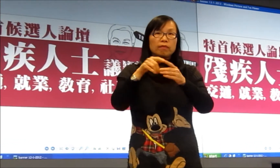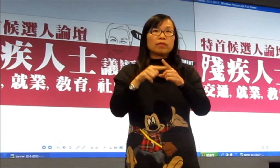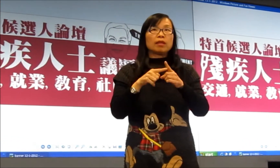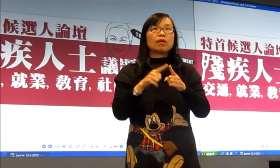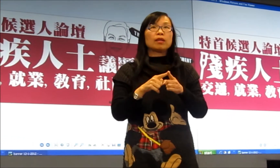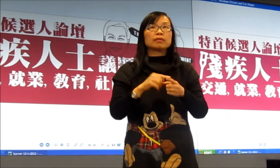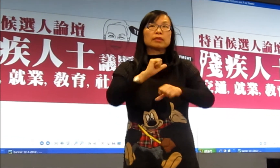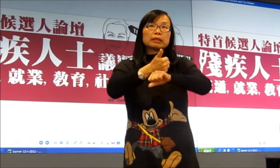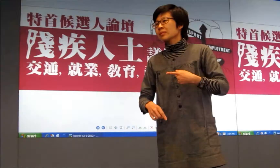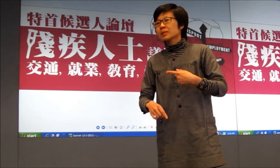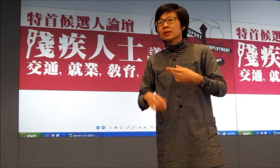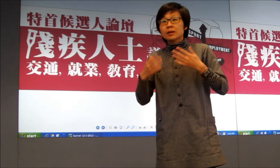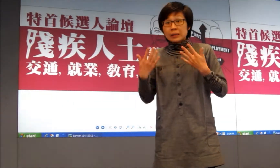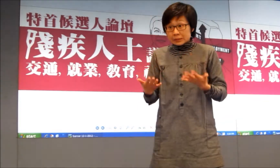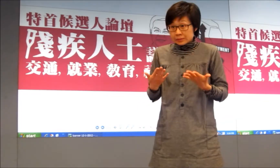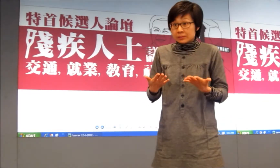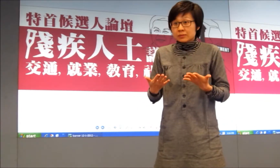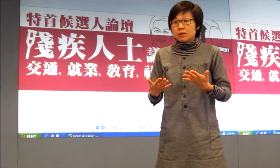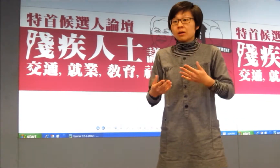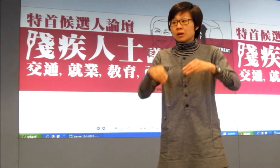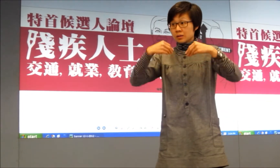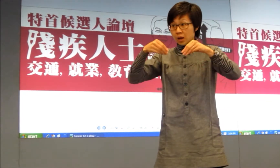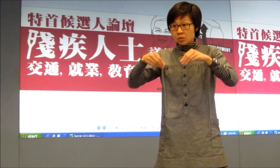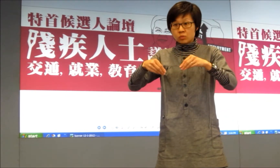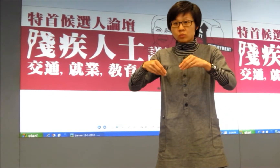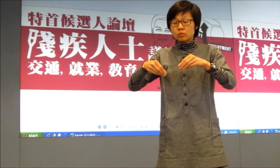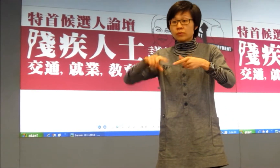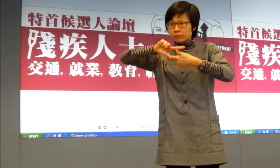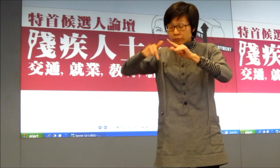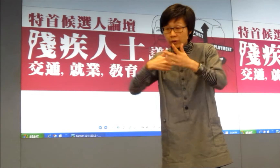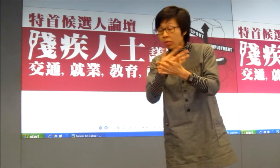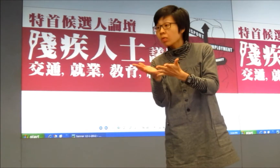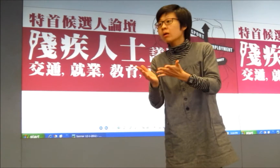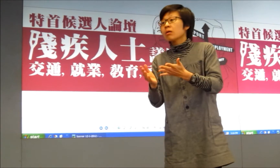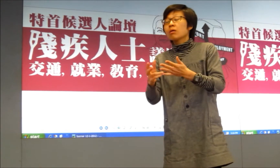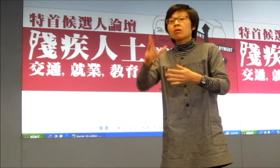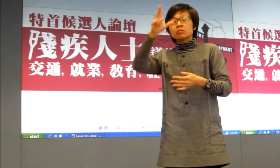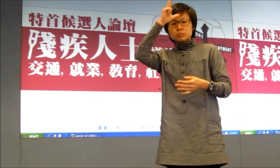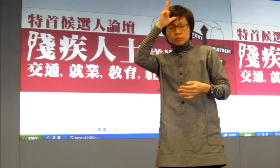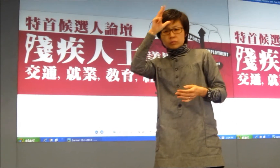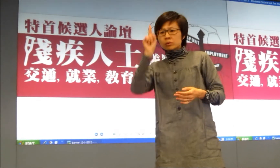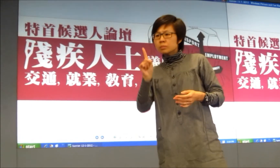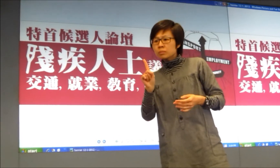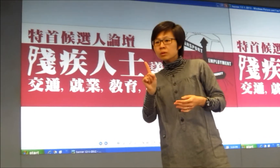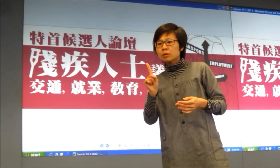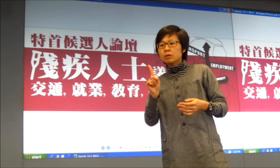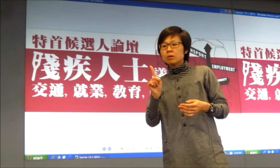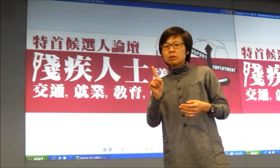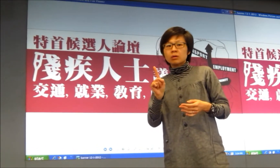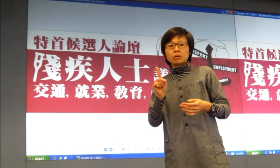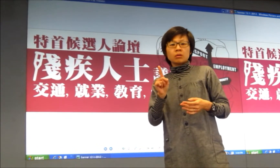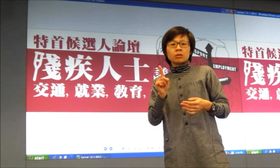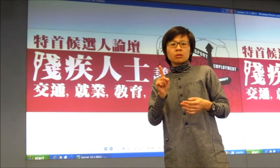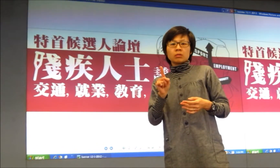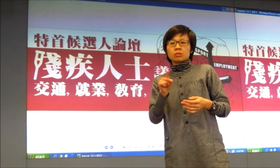的申請人都是過不了基本的門檻在教育的策劃裏面政府好看得到是一種不正常